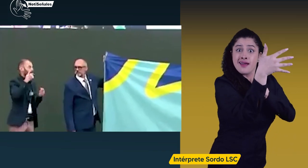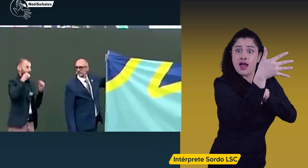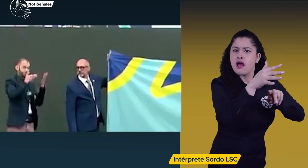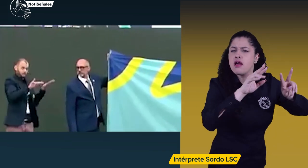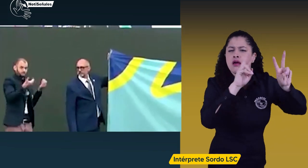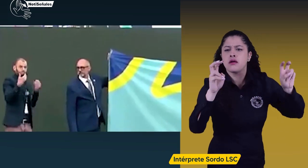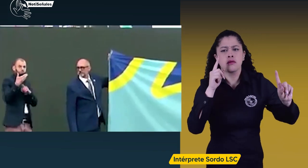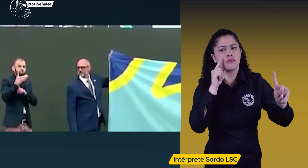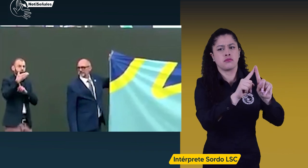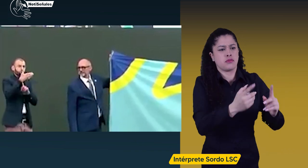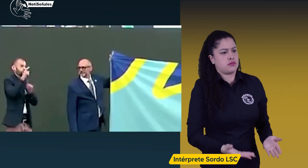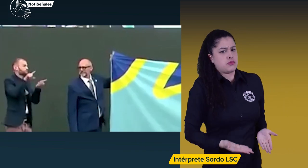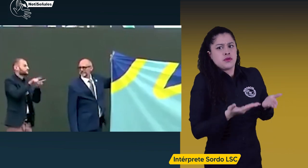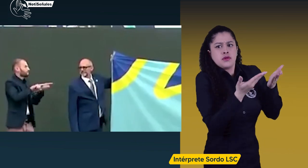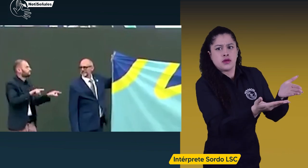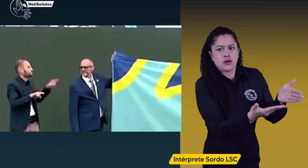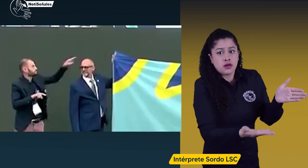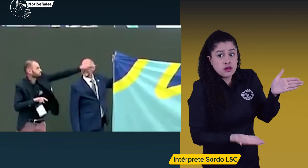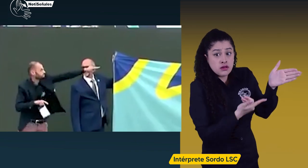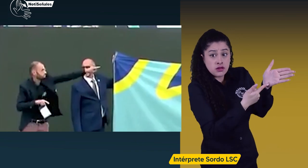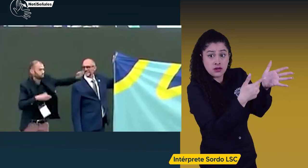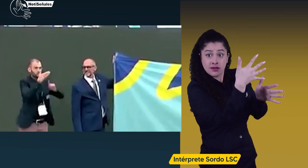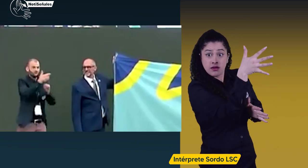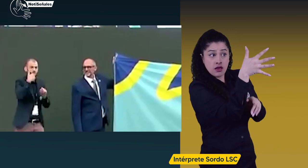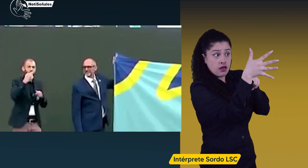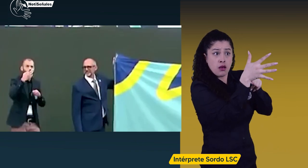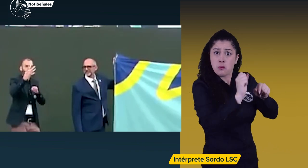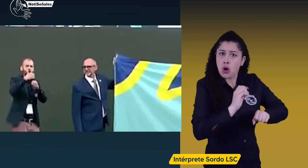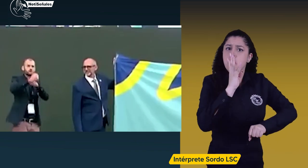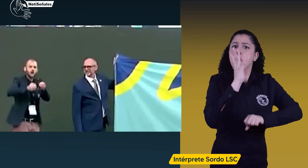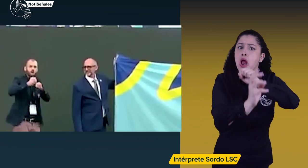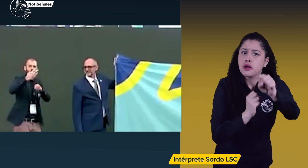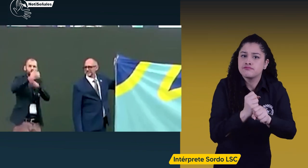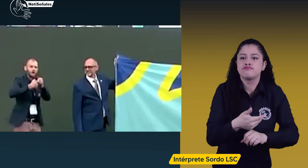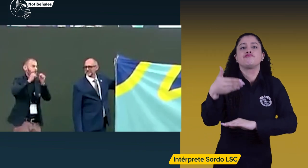Un tema importante de la bandera es que la podamos pisar cada cuatro años